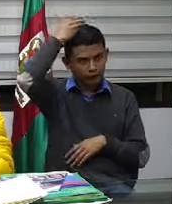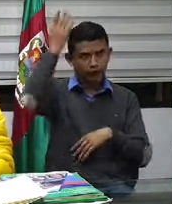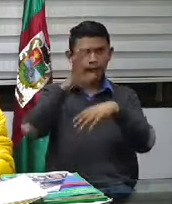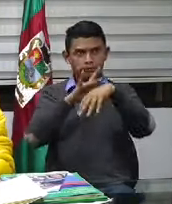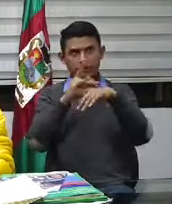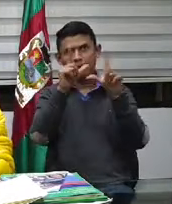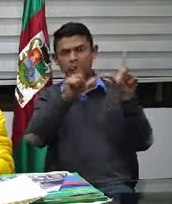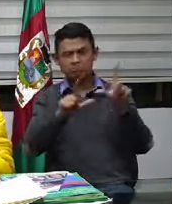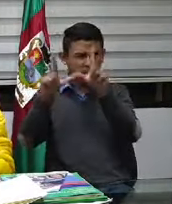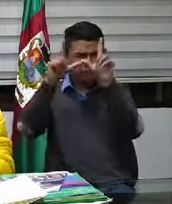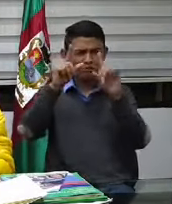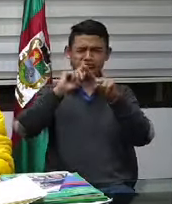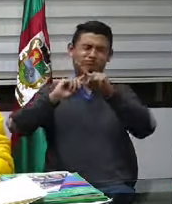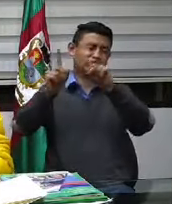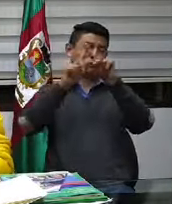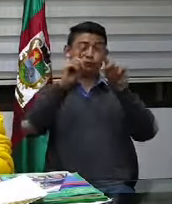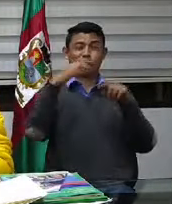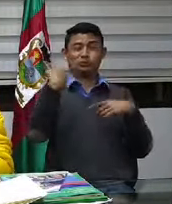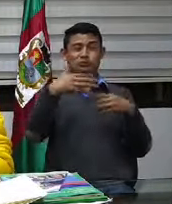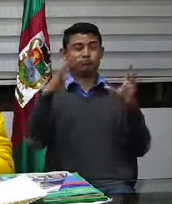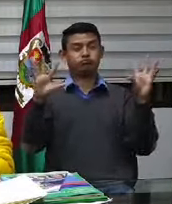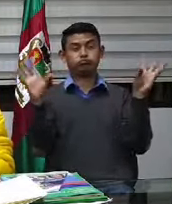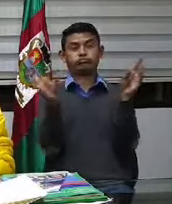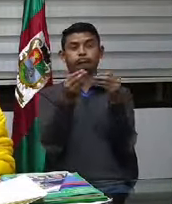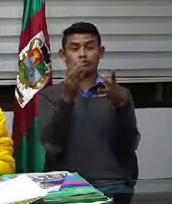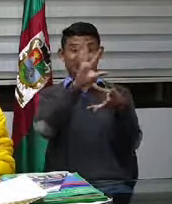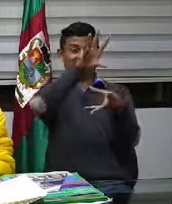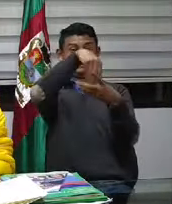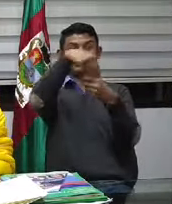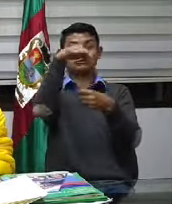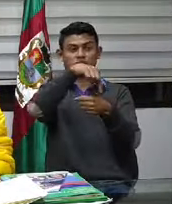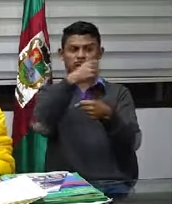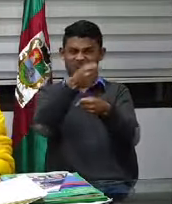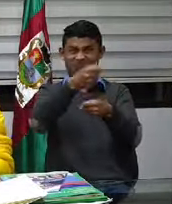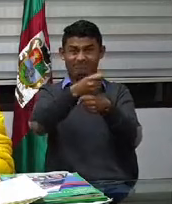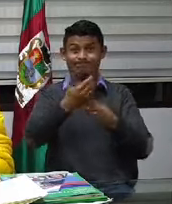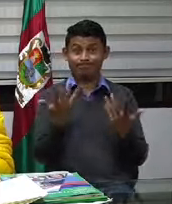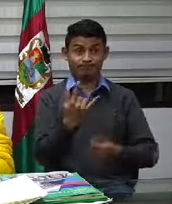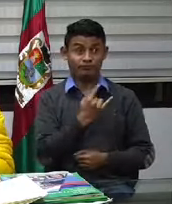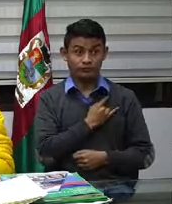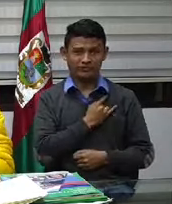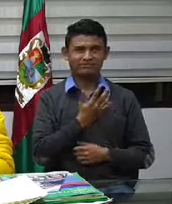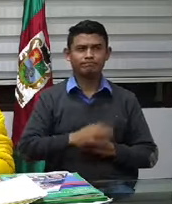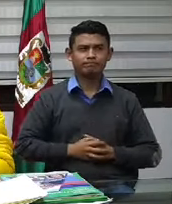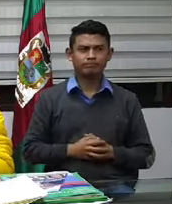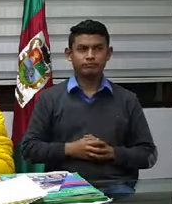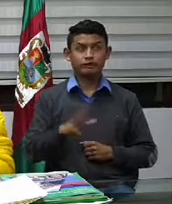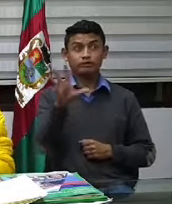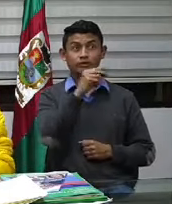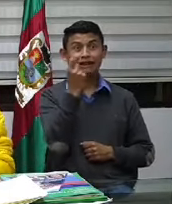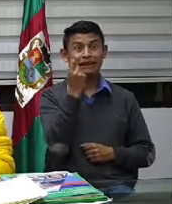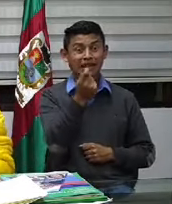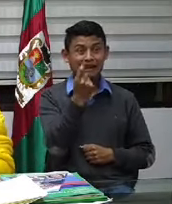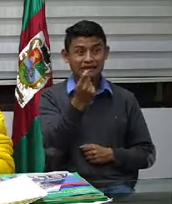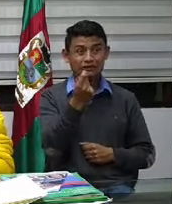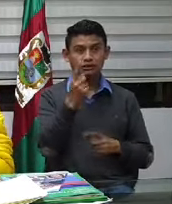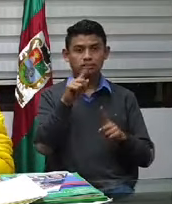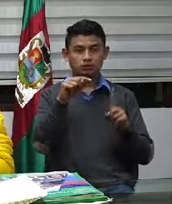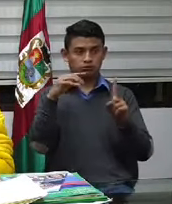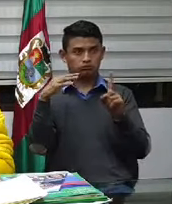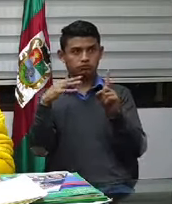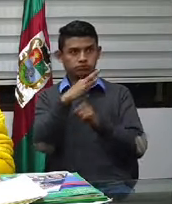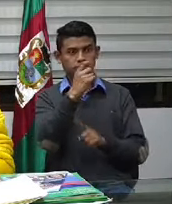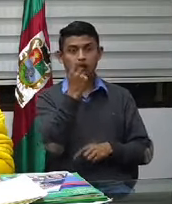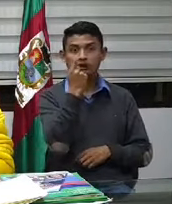todos somos el personal de salud, en el que todos estamos expuestos, y en el que desafortunadamente